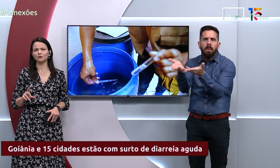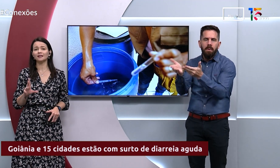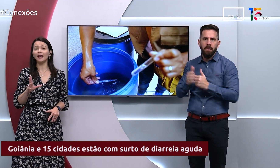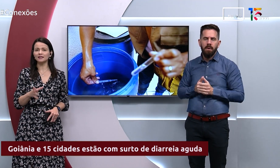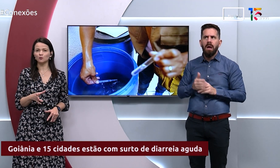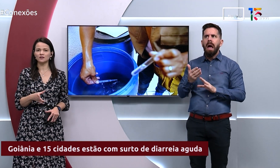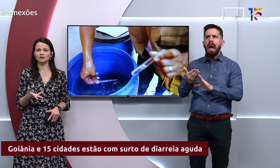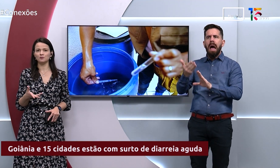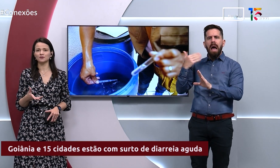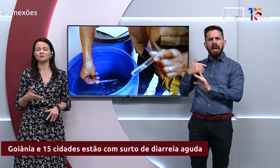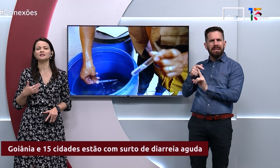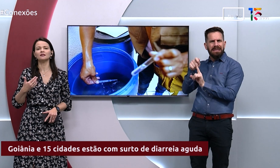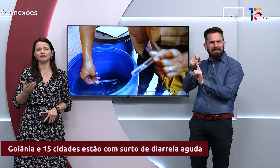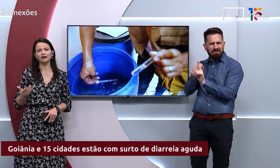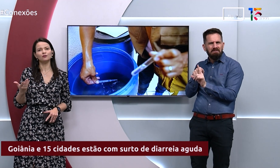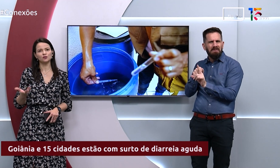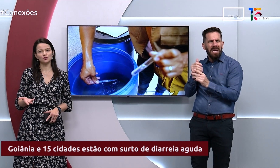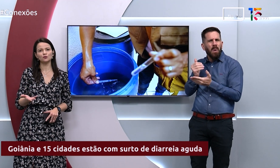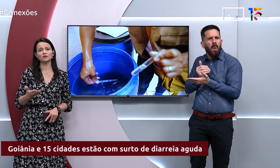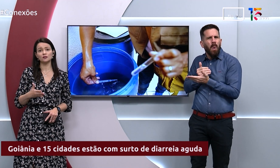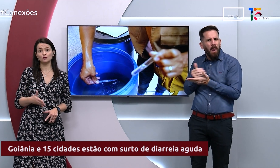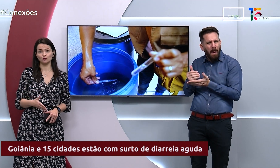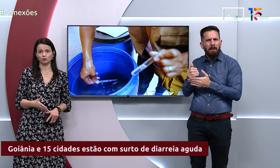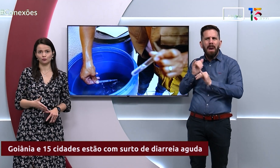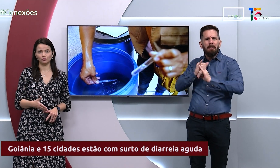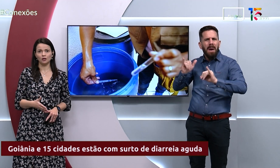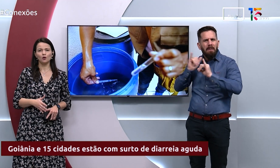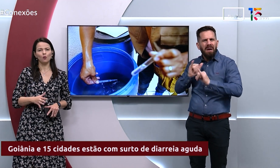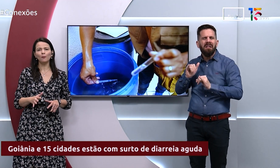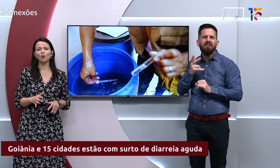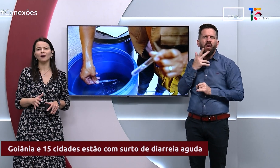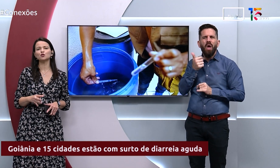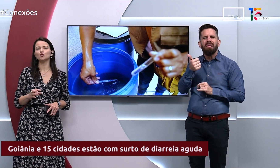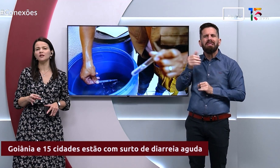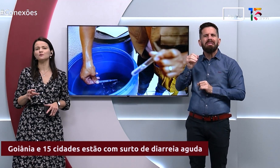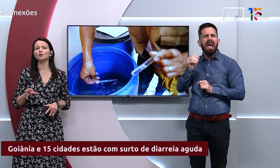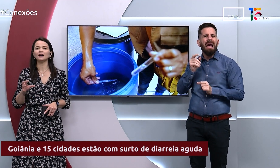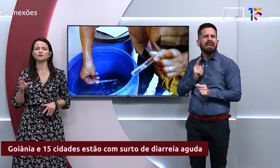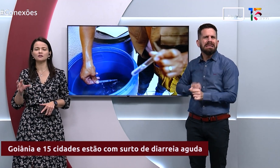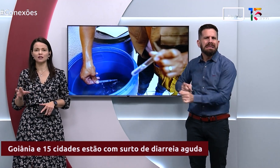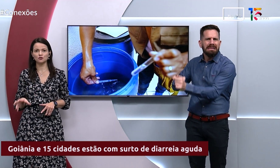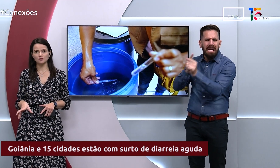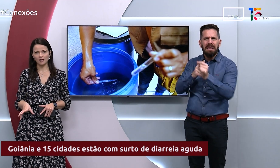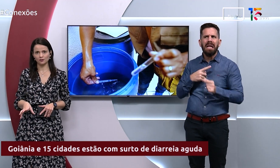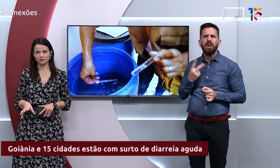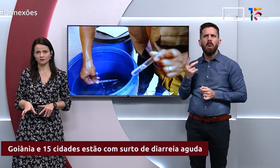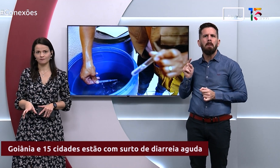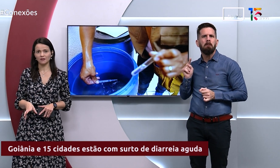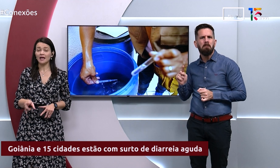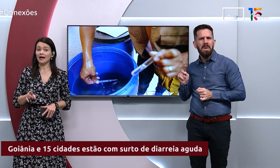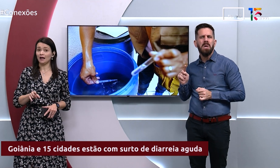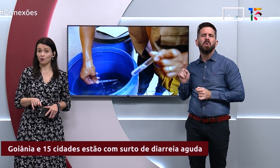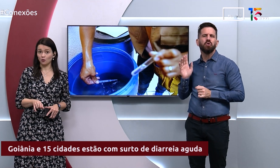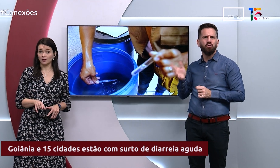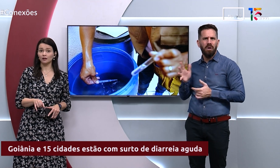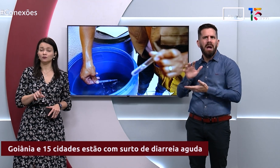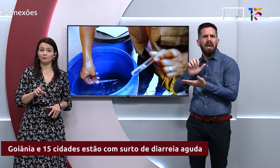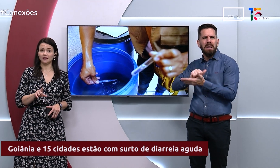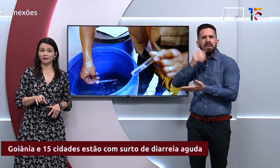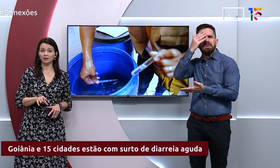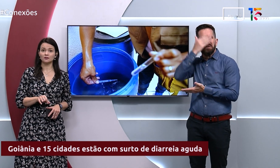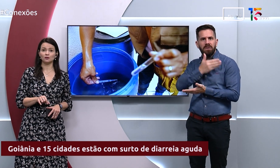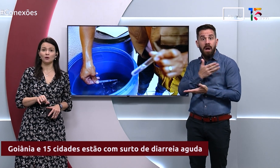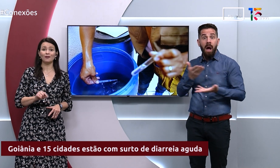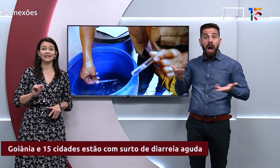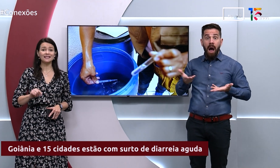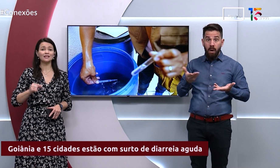noticiou que 10 municípios apresentavam indícios desse surto, com pouco mais de 2 mil casos registrados. Agora, o